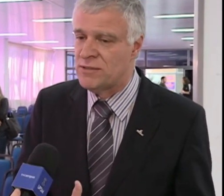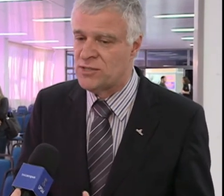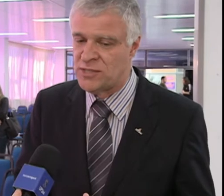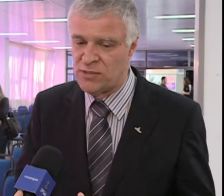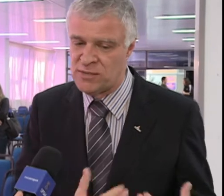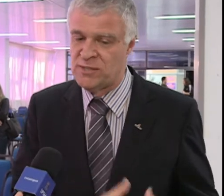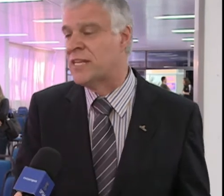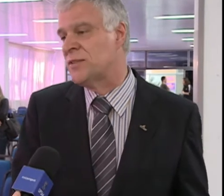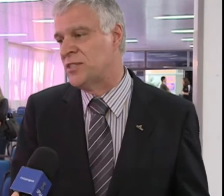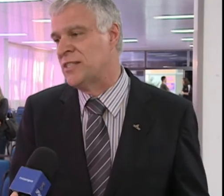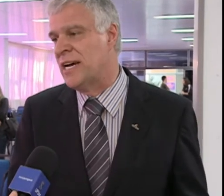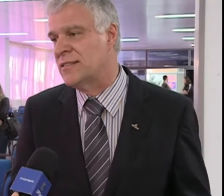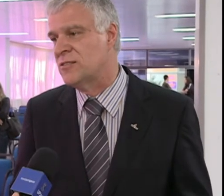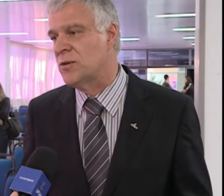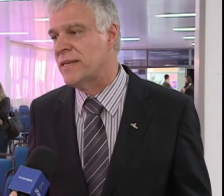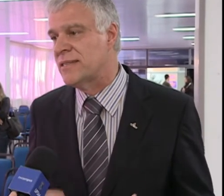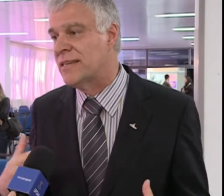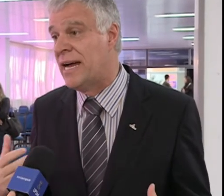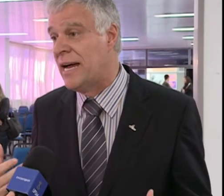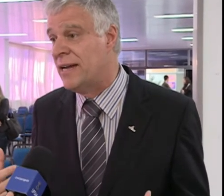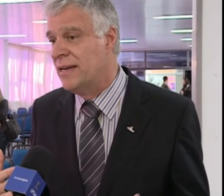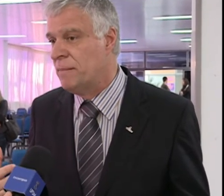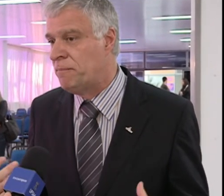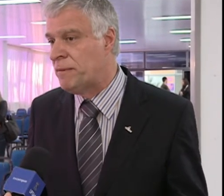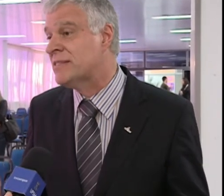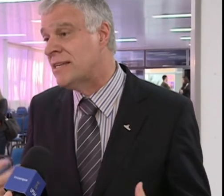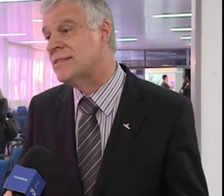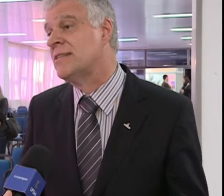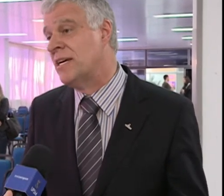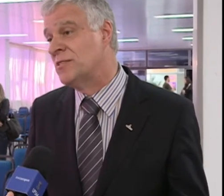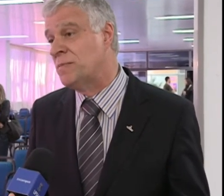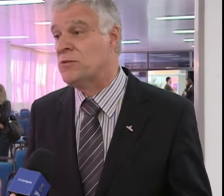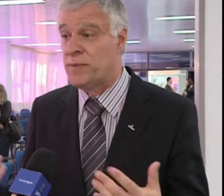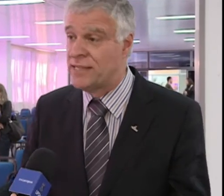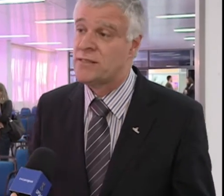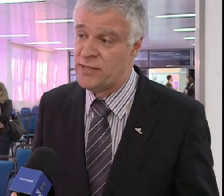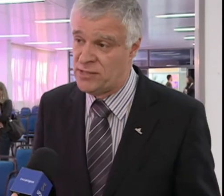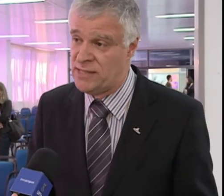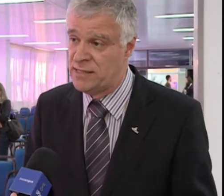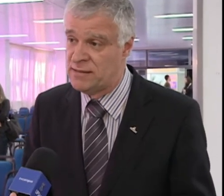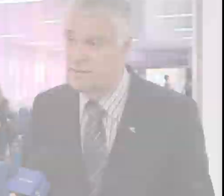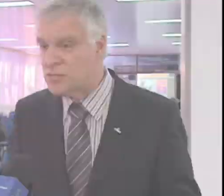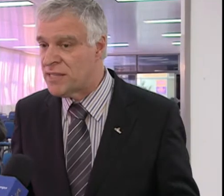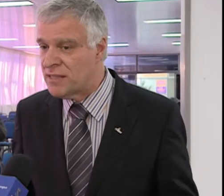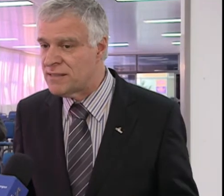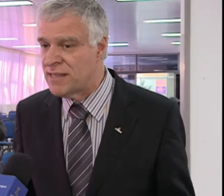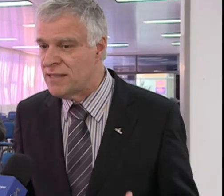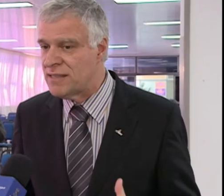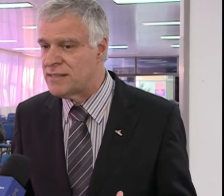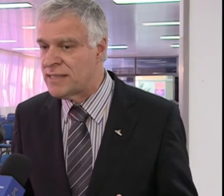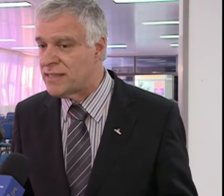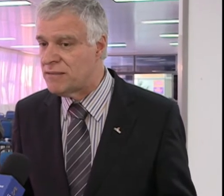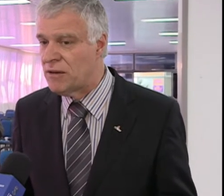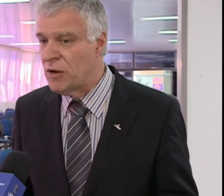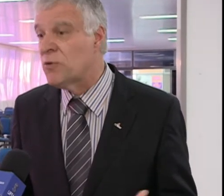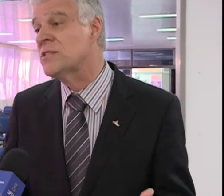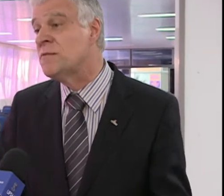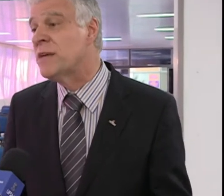a gente tem noção das fragilidades, a começa a pensar estratégias para superar essas fragilidades. A gente tem que conseguir ver